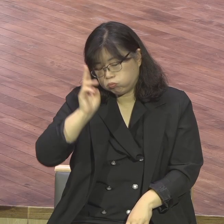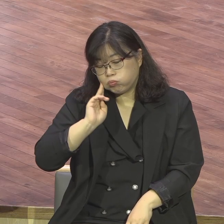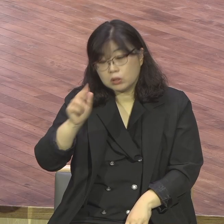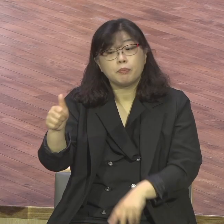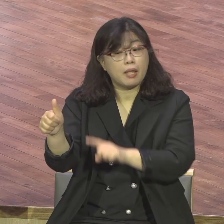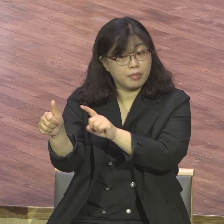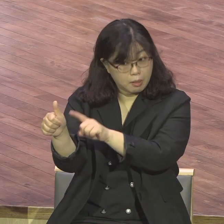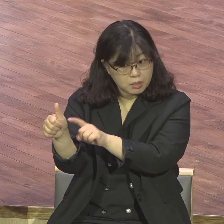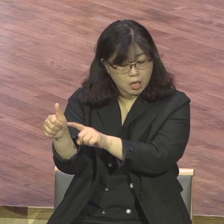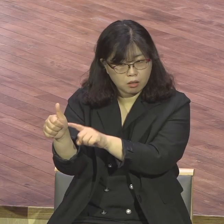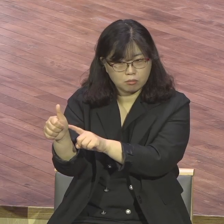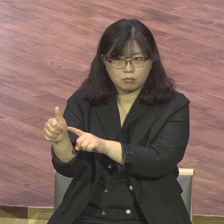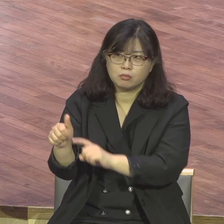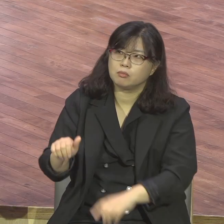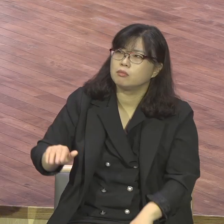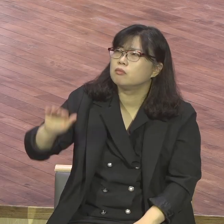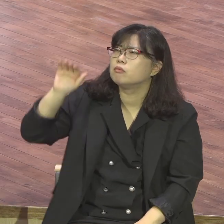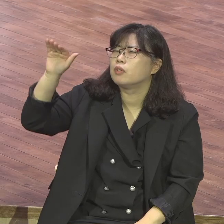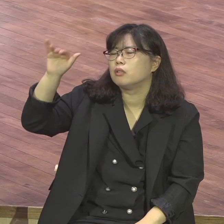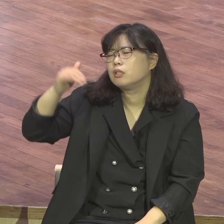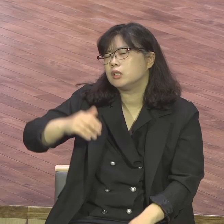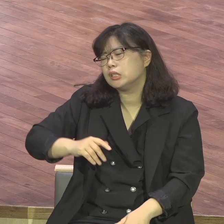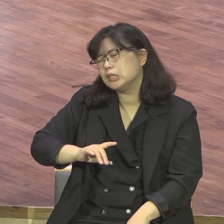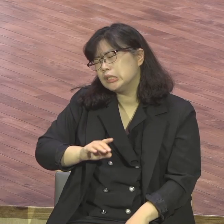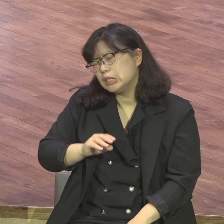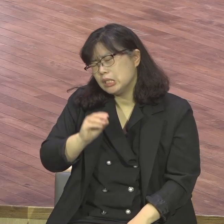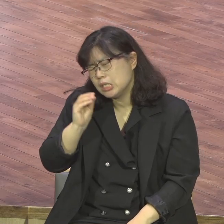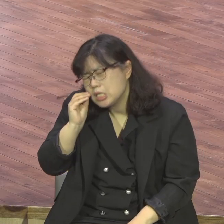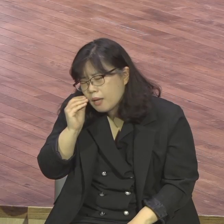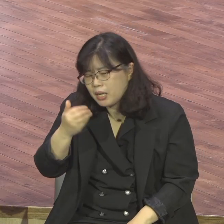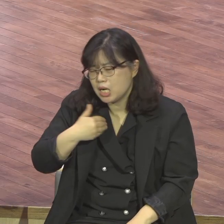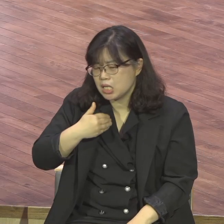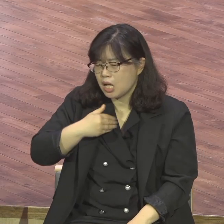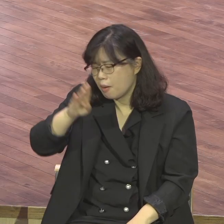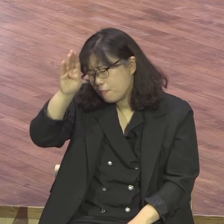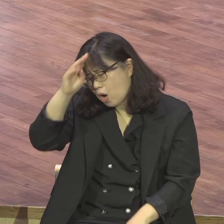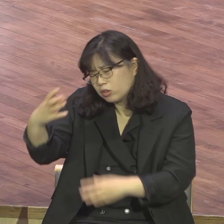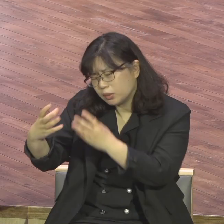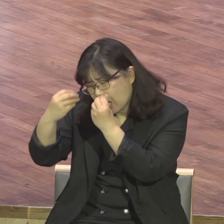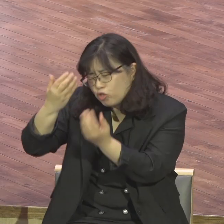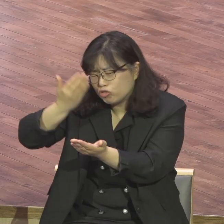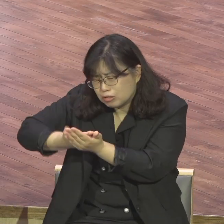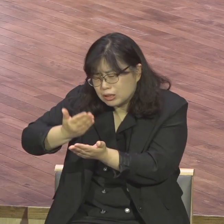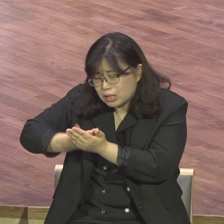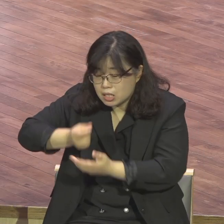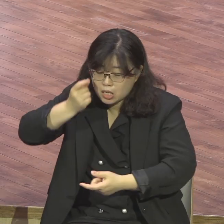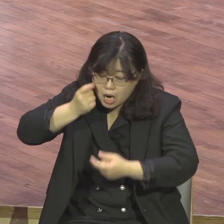좀 고쳐주세요 우울증에서 좀 빠져나오게 해주세요 어느 날 기도하면서 울부짖고 있는데